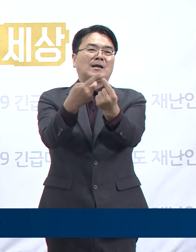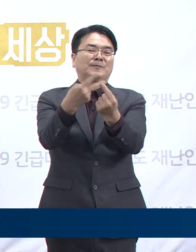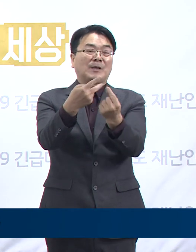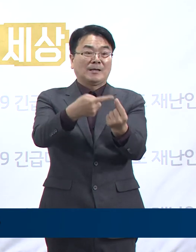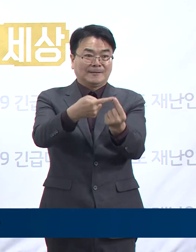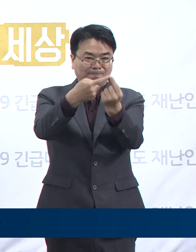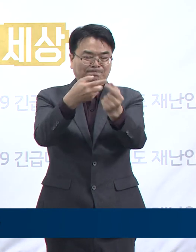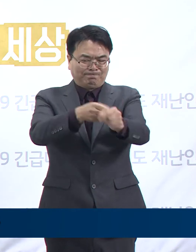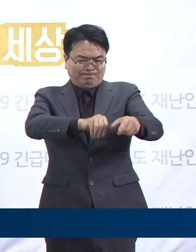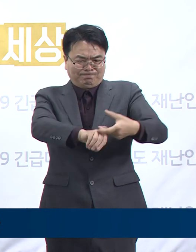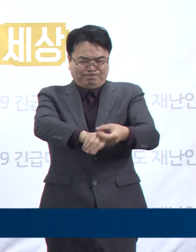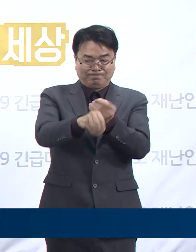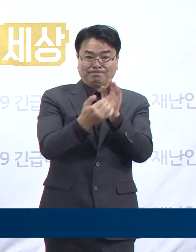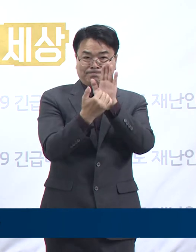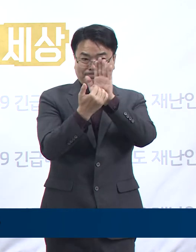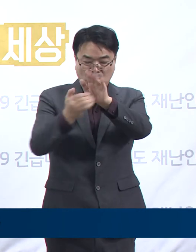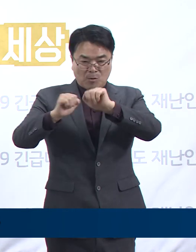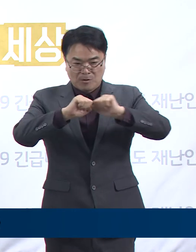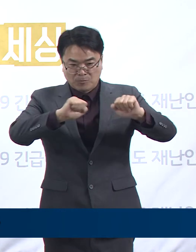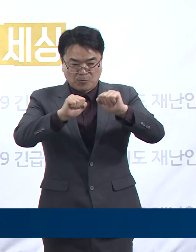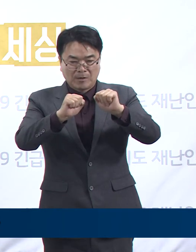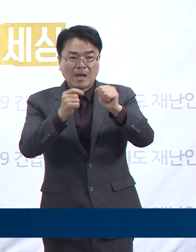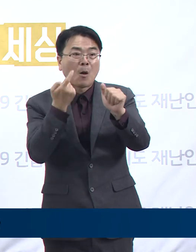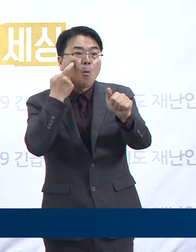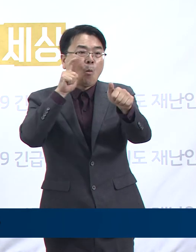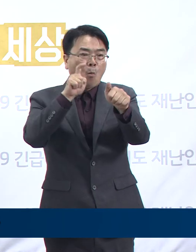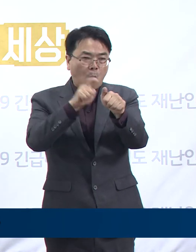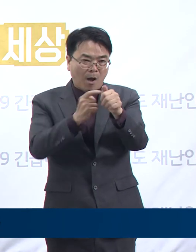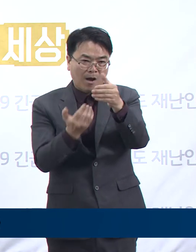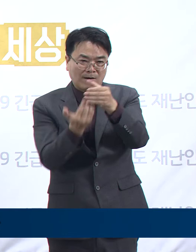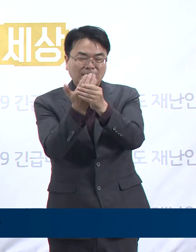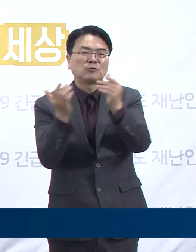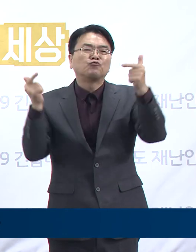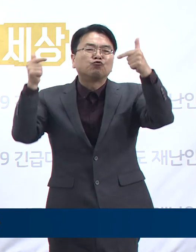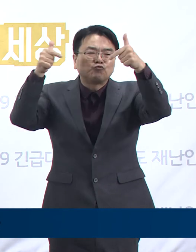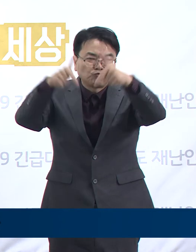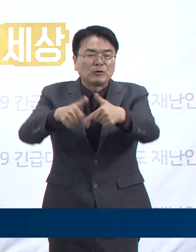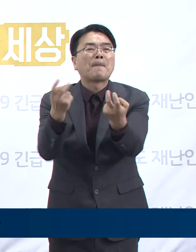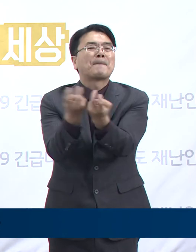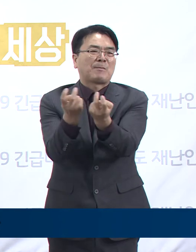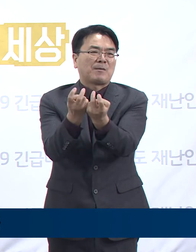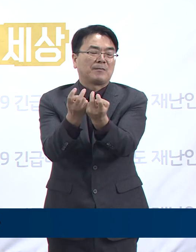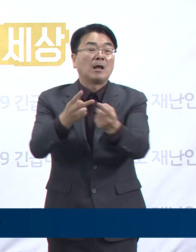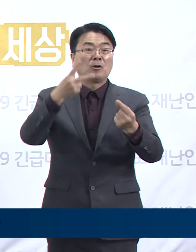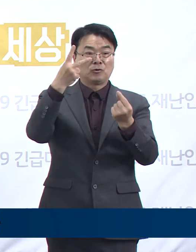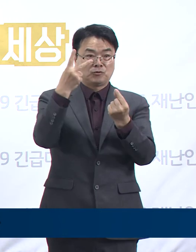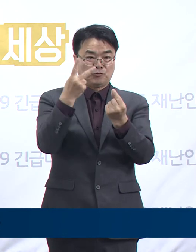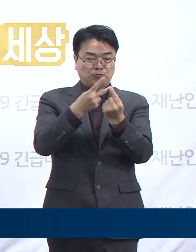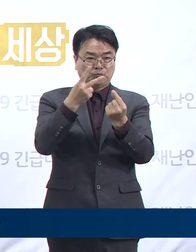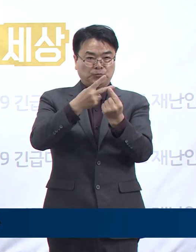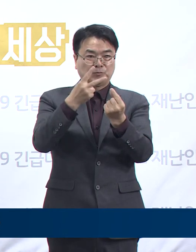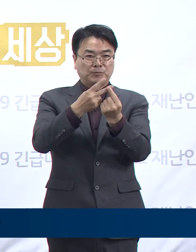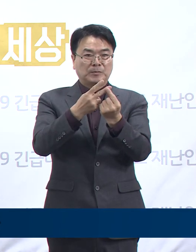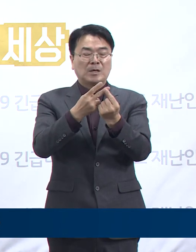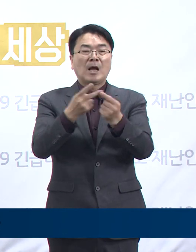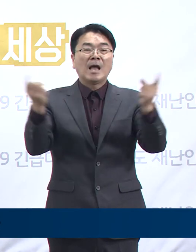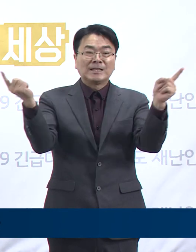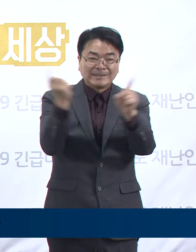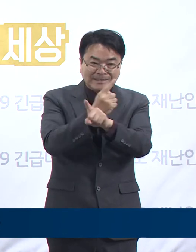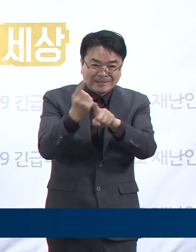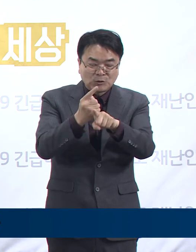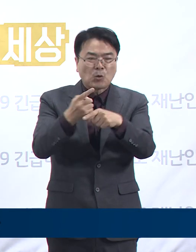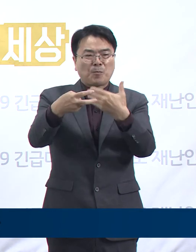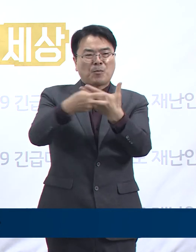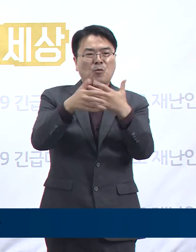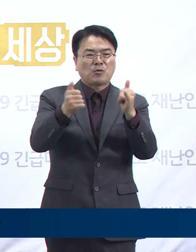방역정책을 통해 확진자 발생 자체를 누그러뜨리는 일입니다. 둘째, 치료자원을 충분히 확보해내는